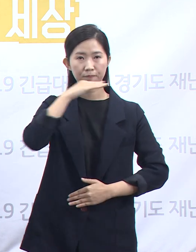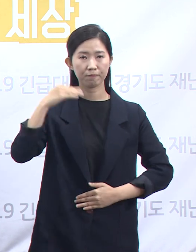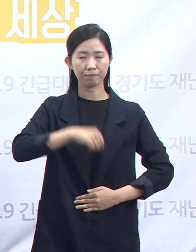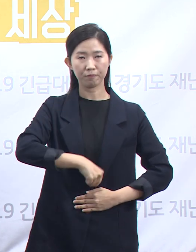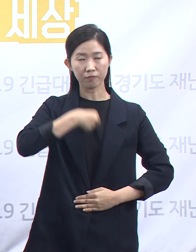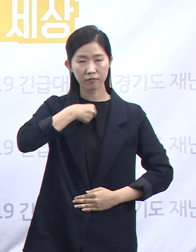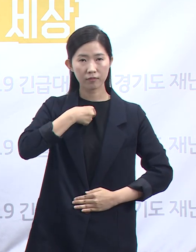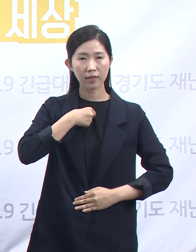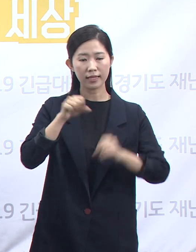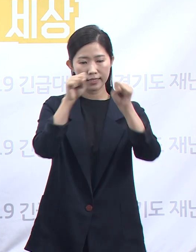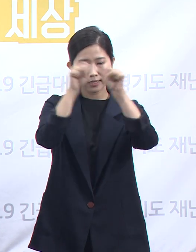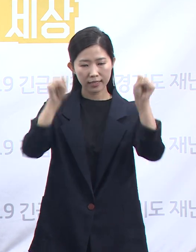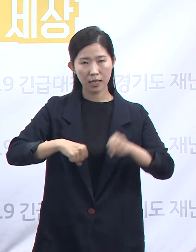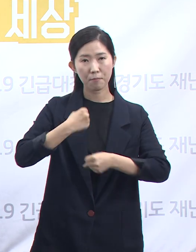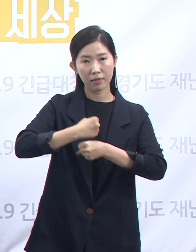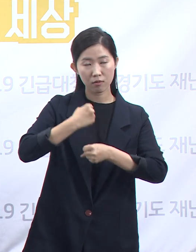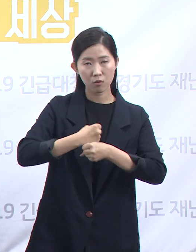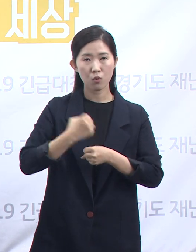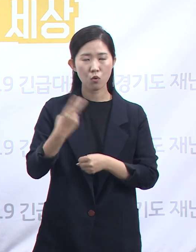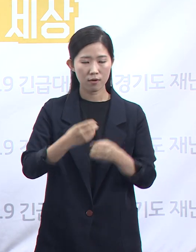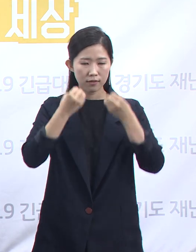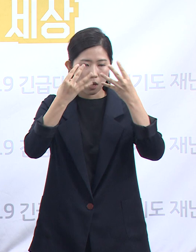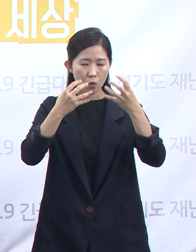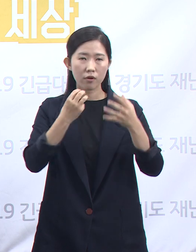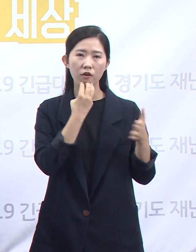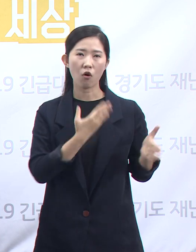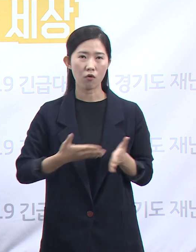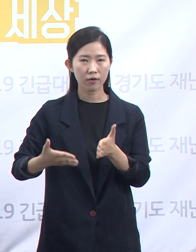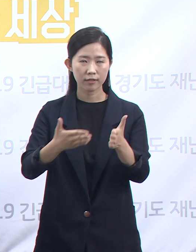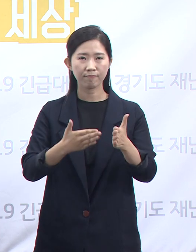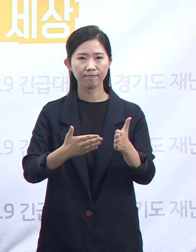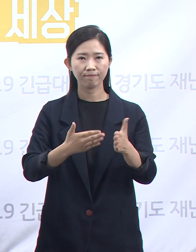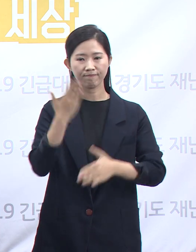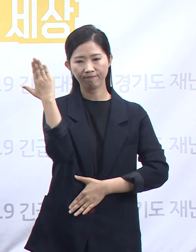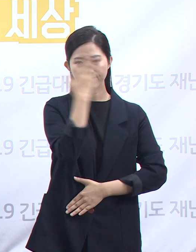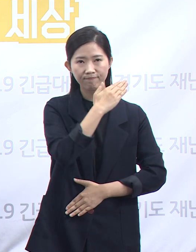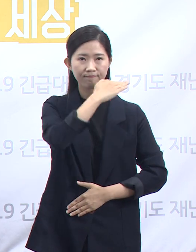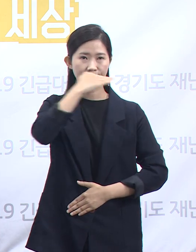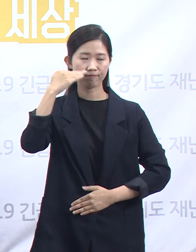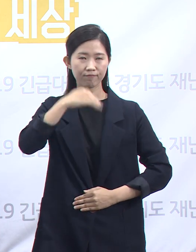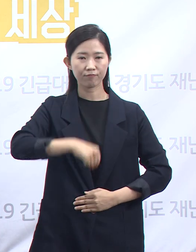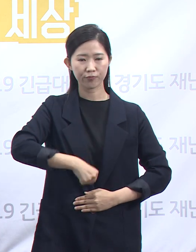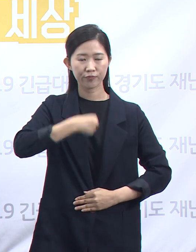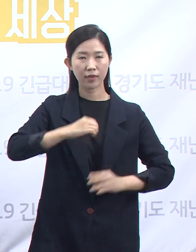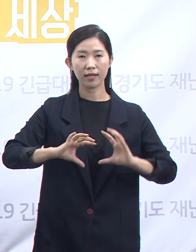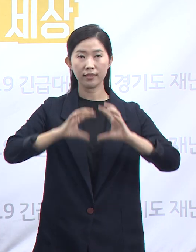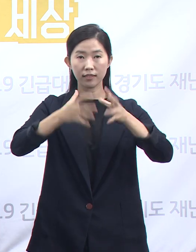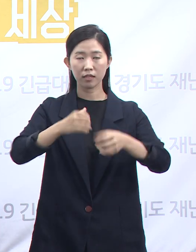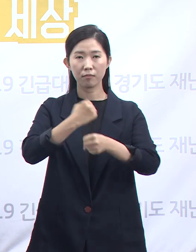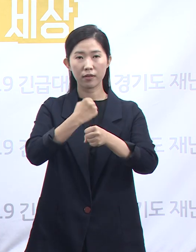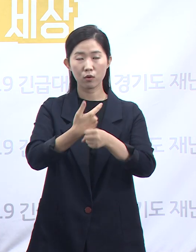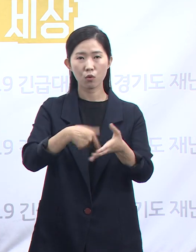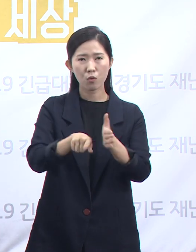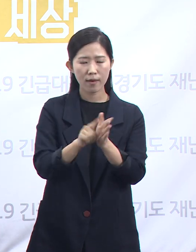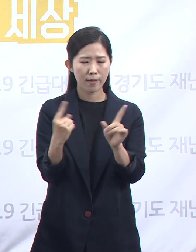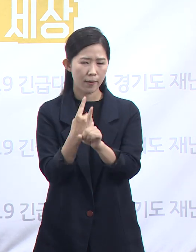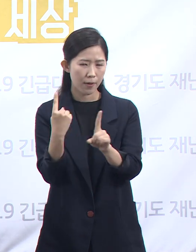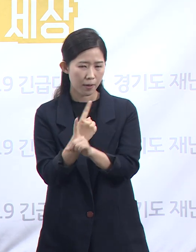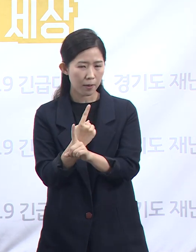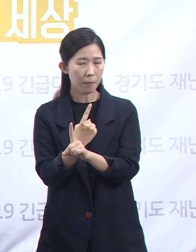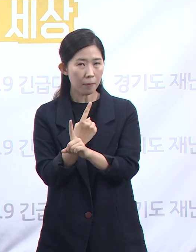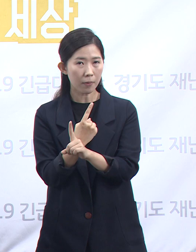새로운 경기, 공정한 세상을 만들기 위해 다양한 정책을 만들고 개선 방안을 찾아